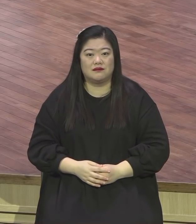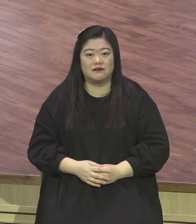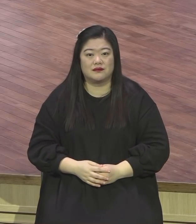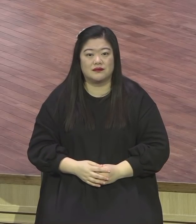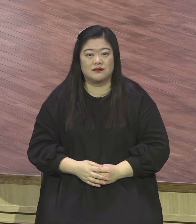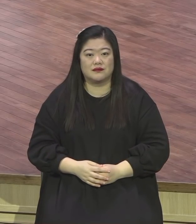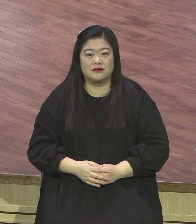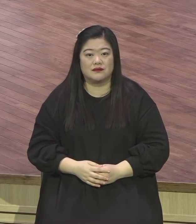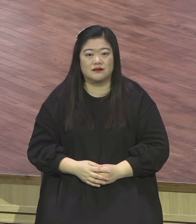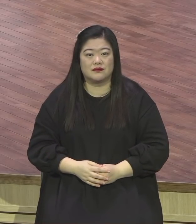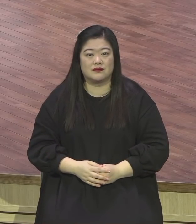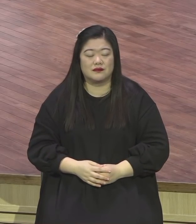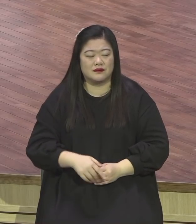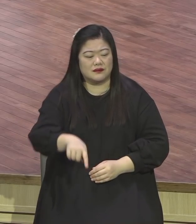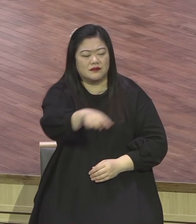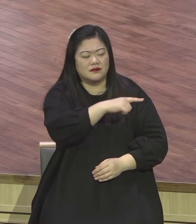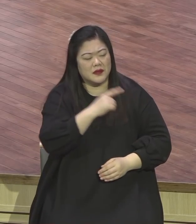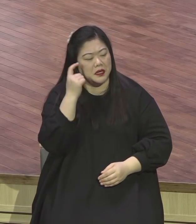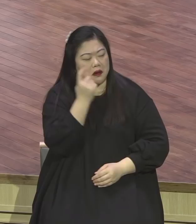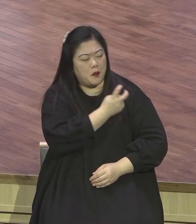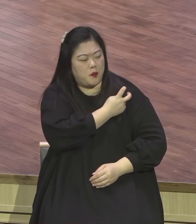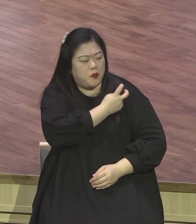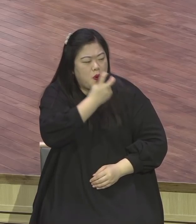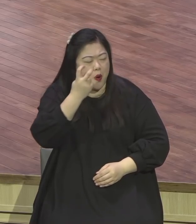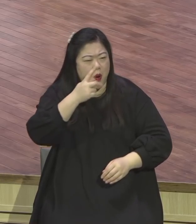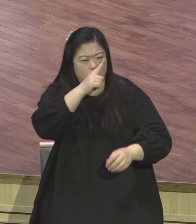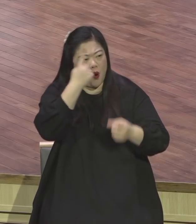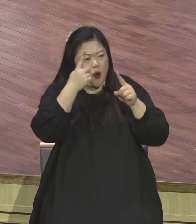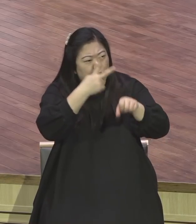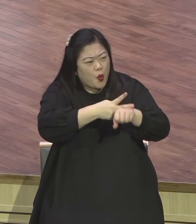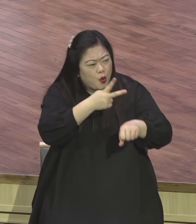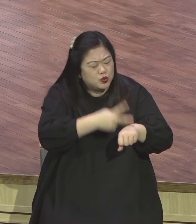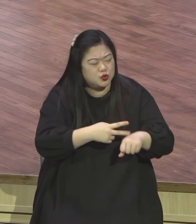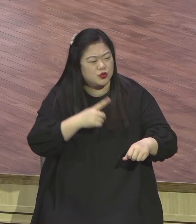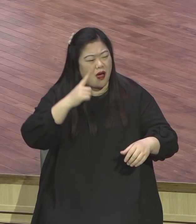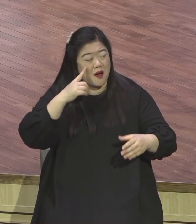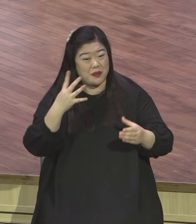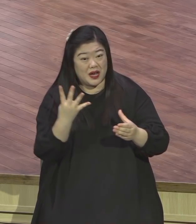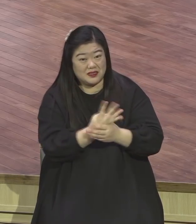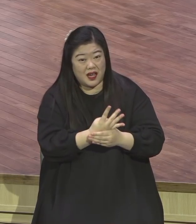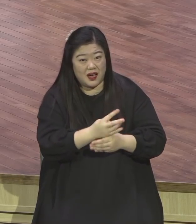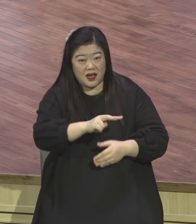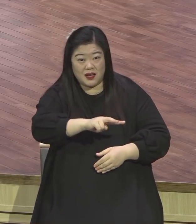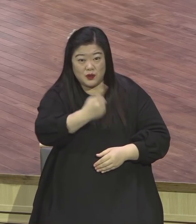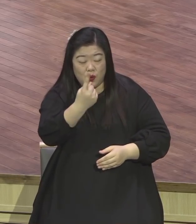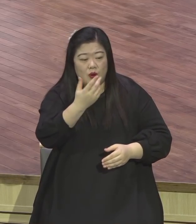비우고 교수고 박사를 할지라도 복음 안에 있지 않으면